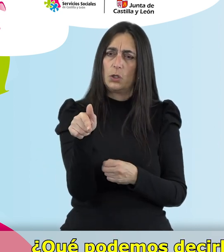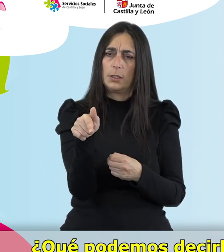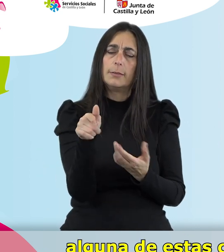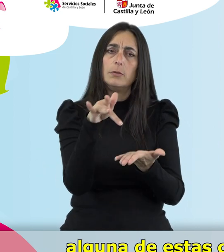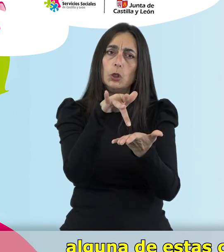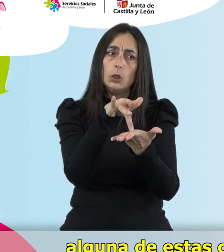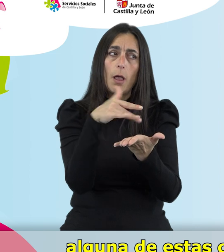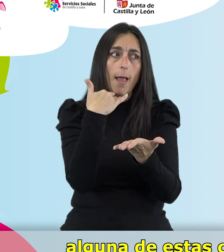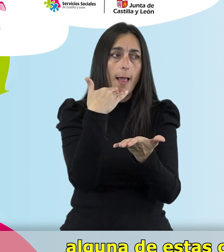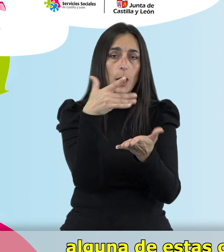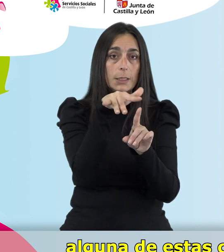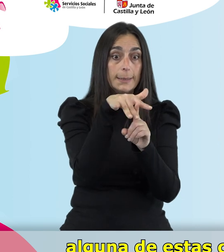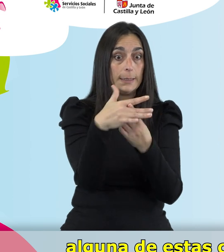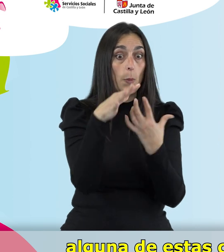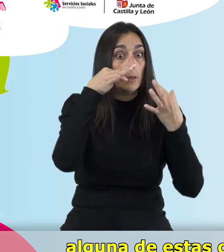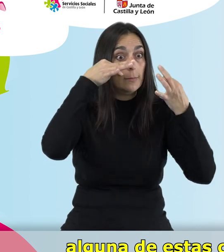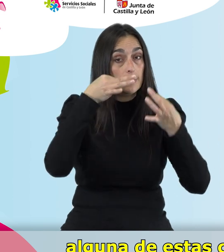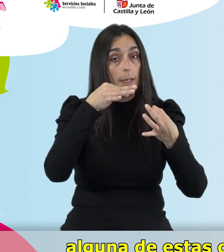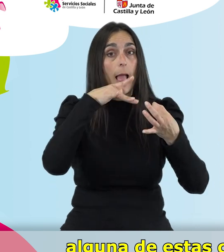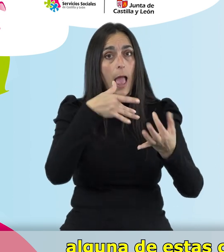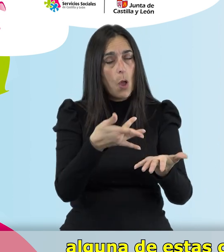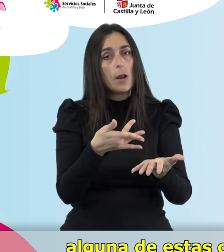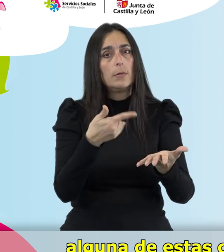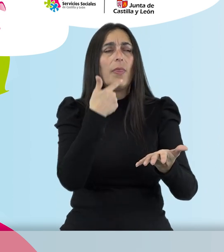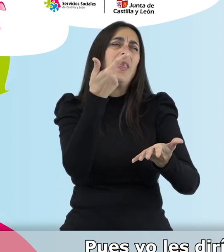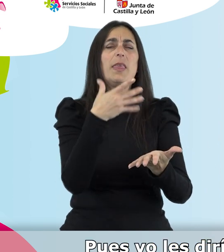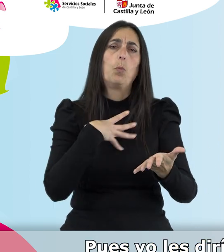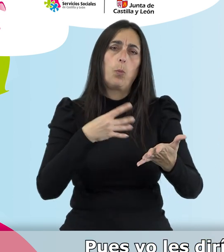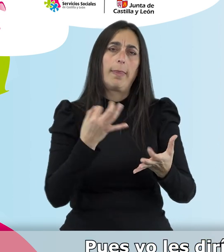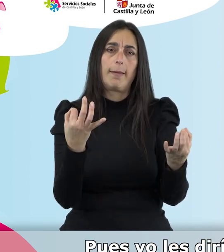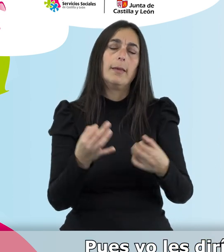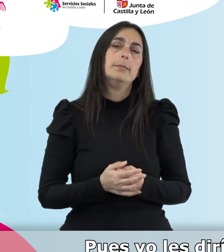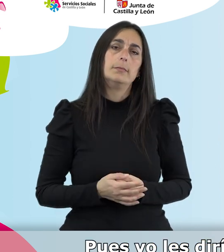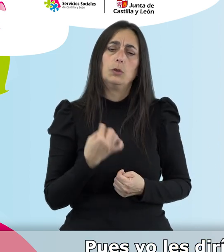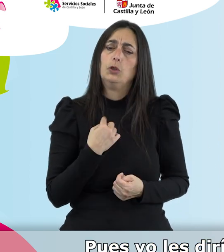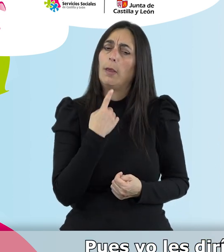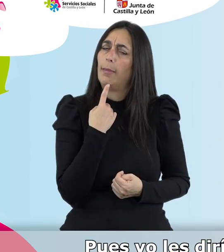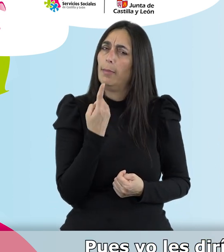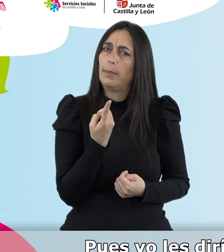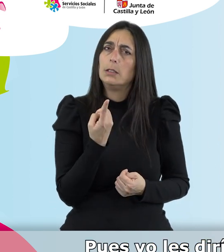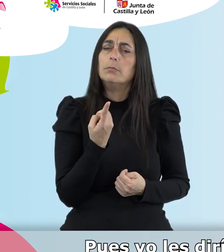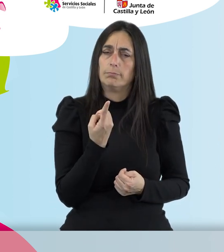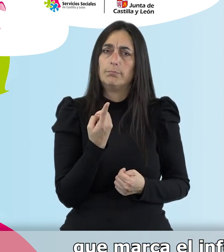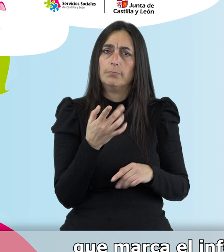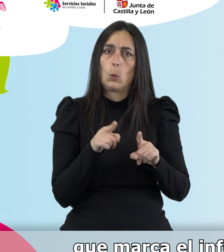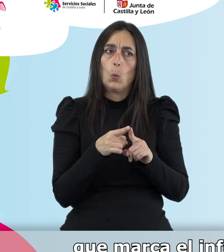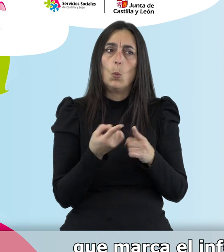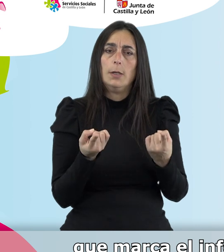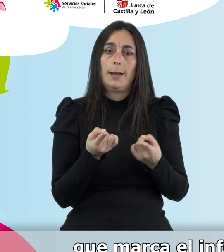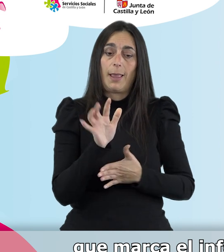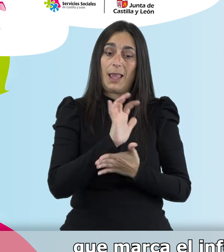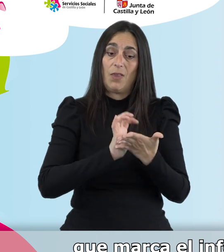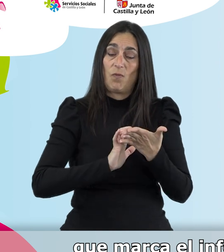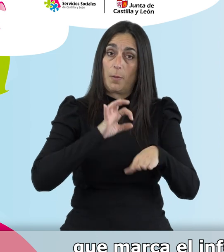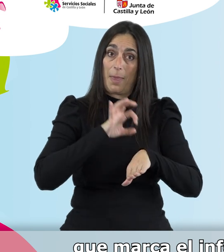están viviendo alguna de estas circunstancias más específicas? Pues yo les diría que sigan escrupulosamente las indicaciones que